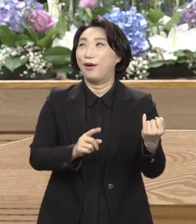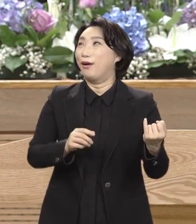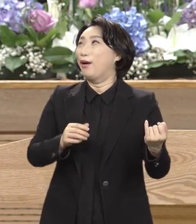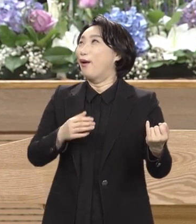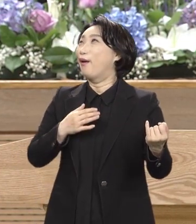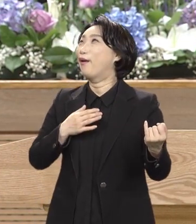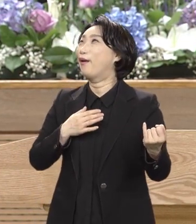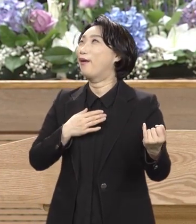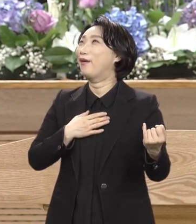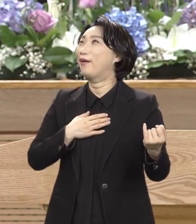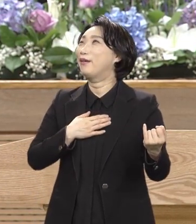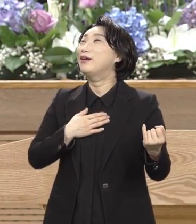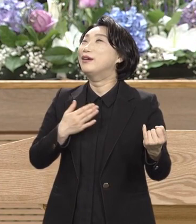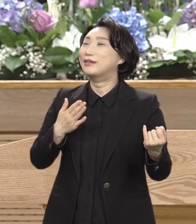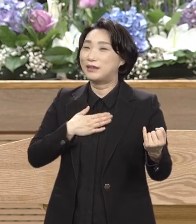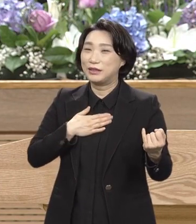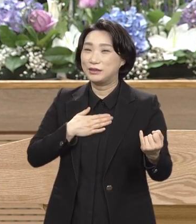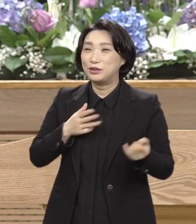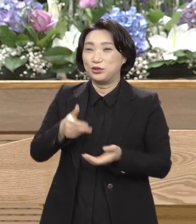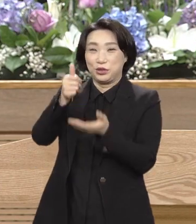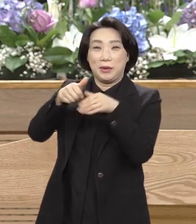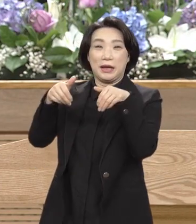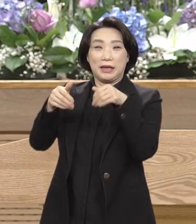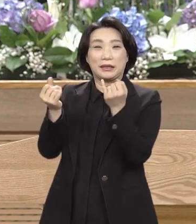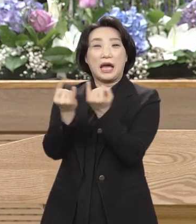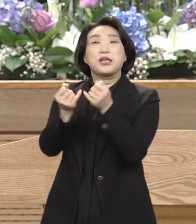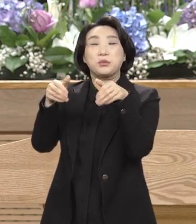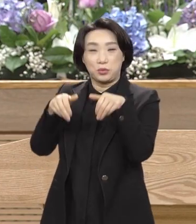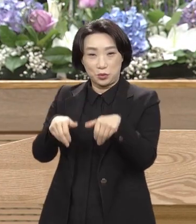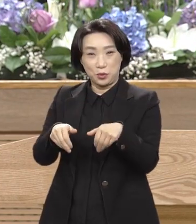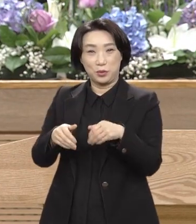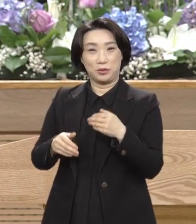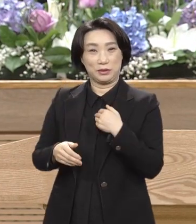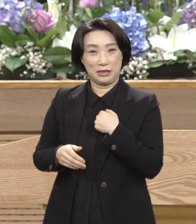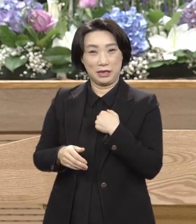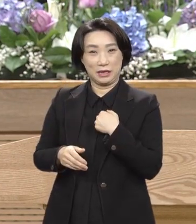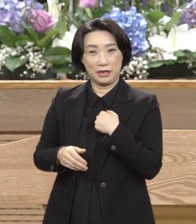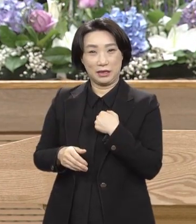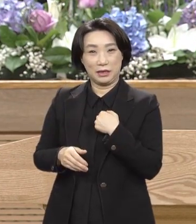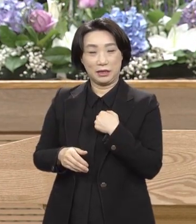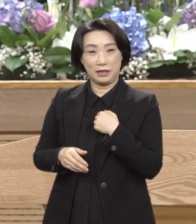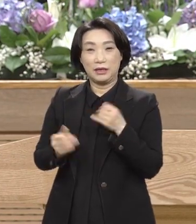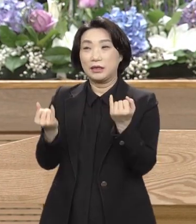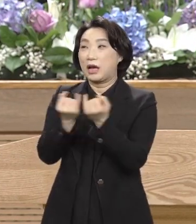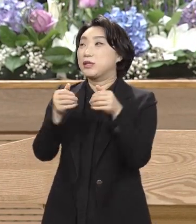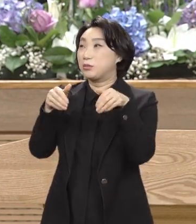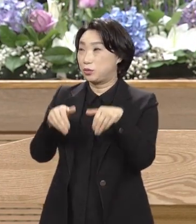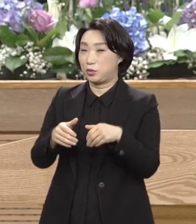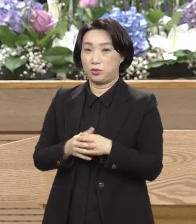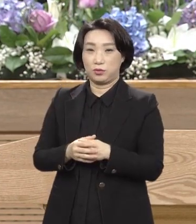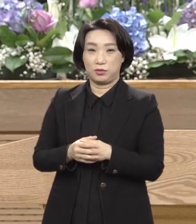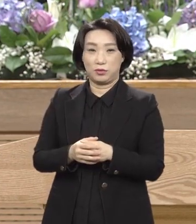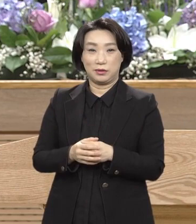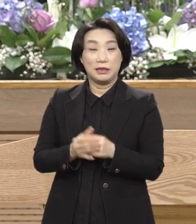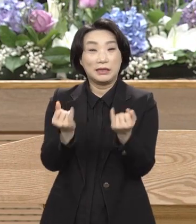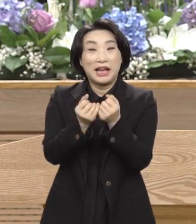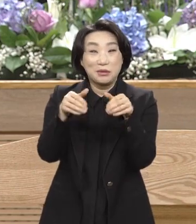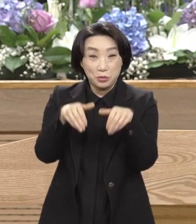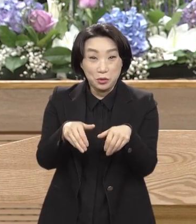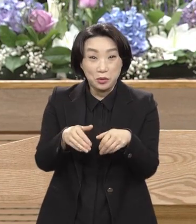나는 주의 계집종이오니. 계집종. 계집종이란 말이 무슨